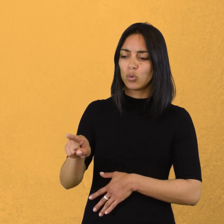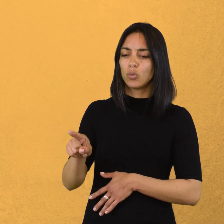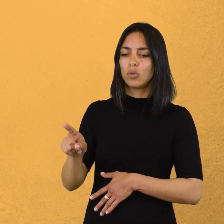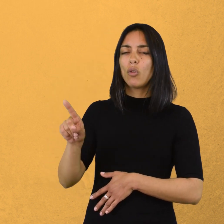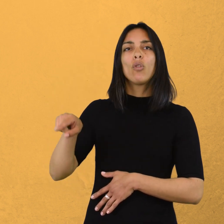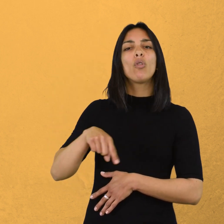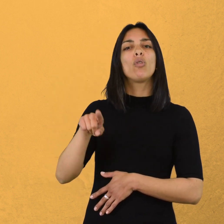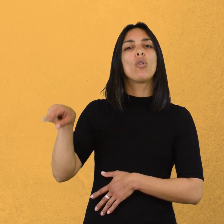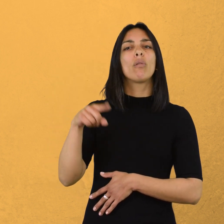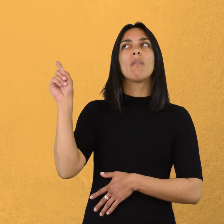Intelectual